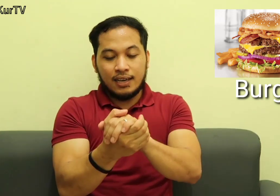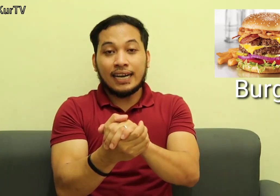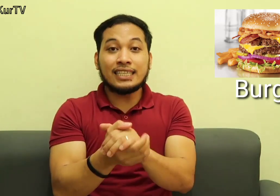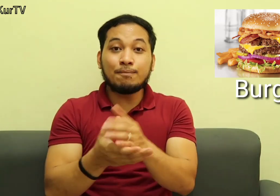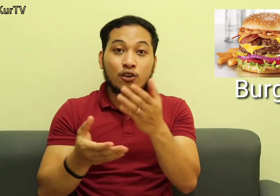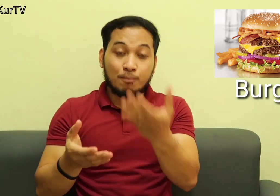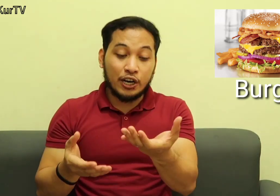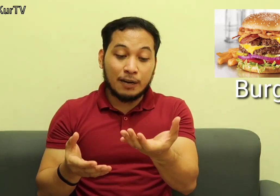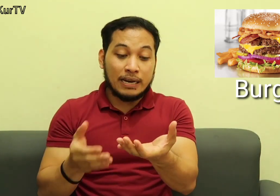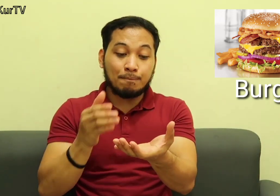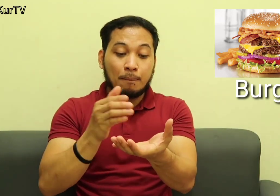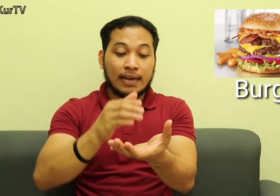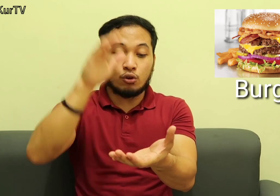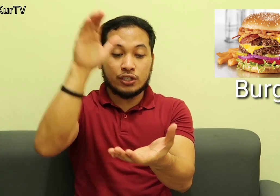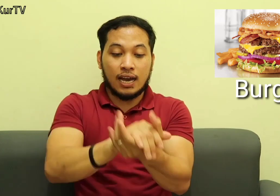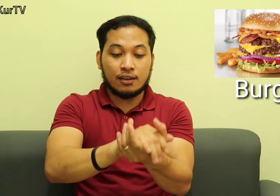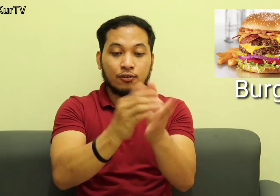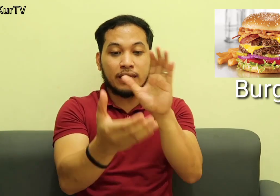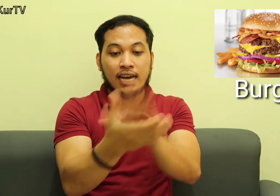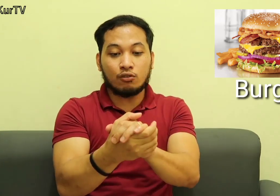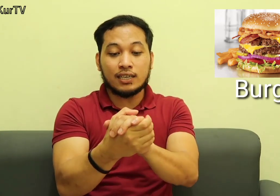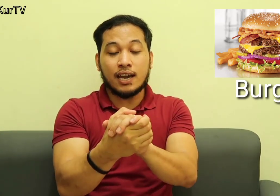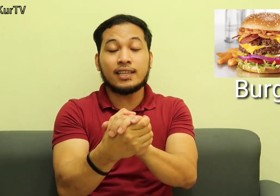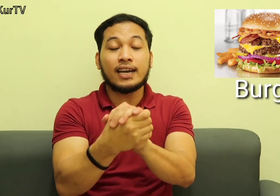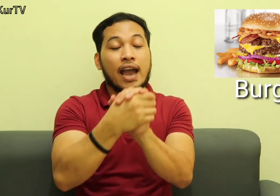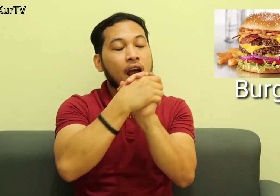Kasi diba yung burger Pinagpapatong sya So, pinatong lang sya And then kain